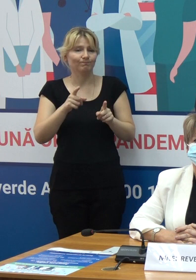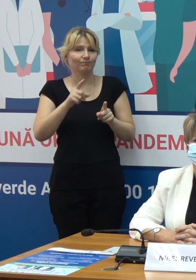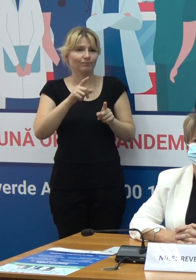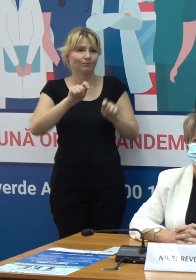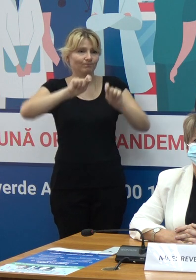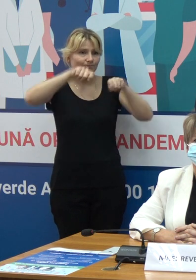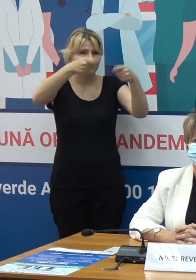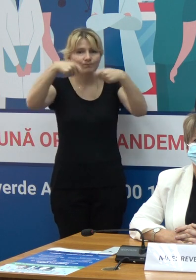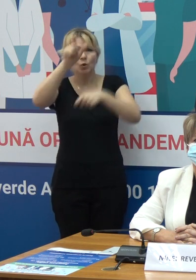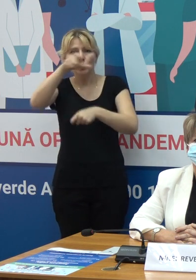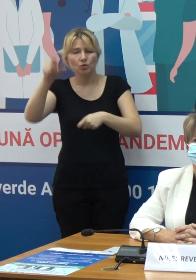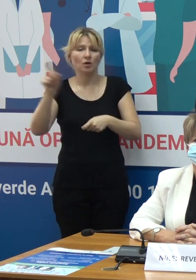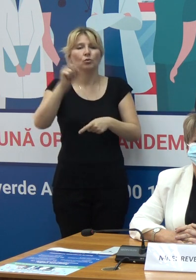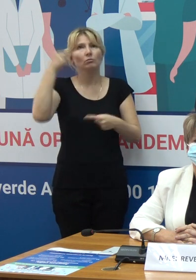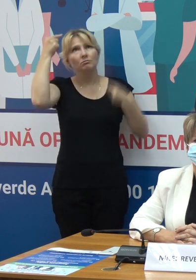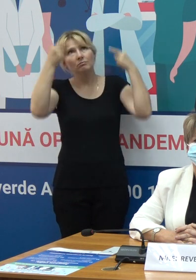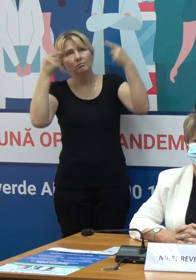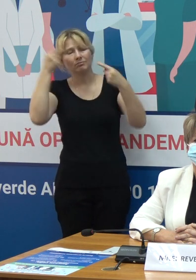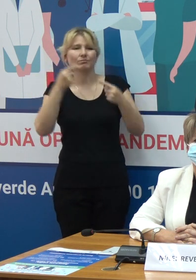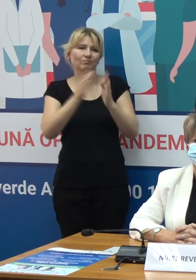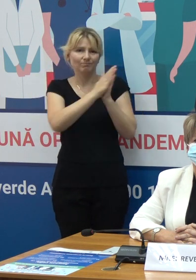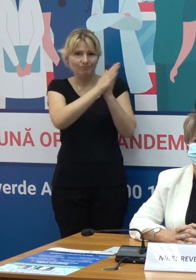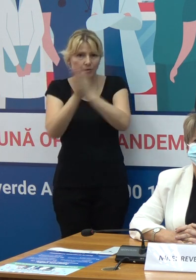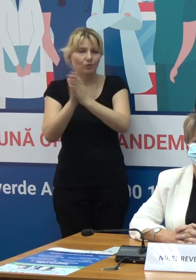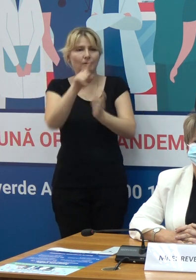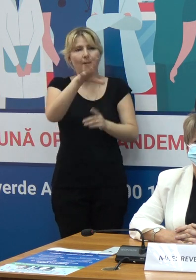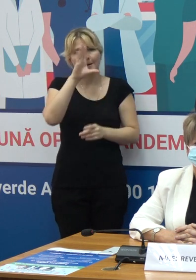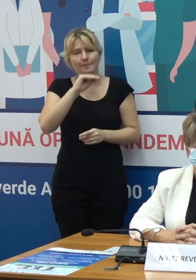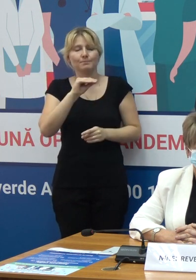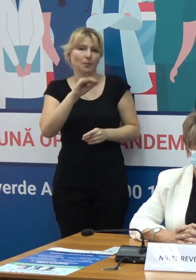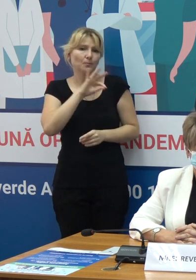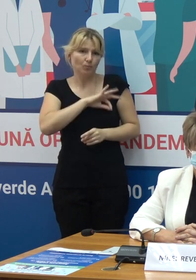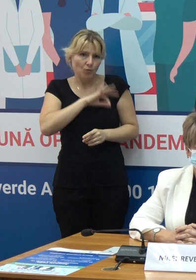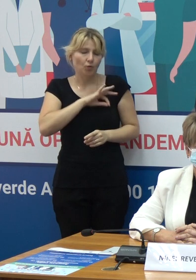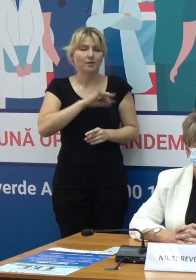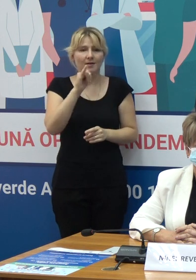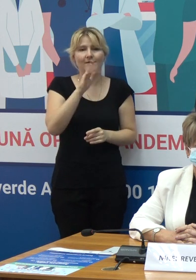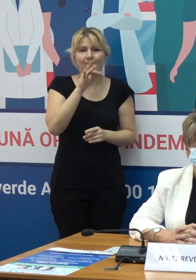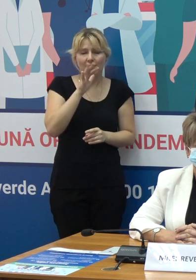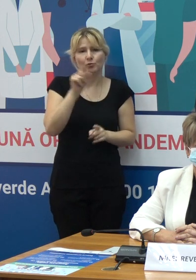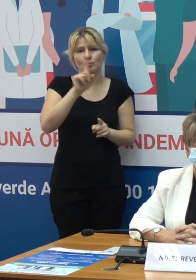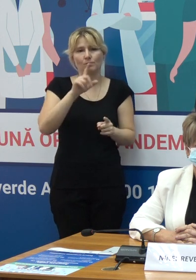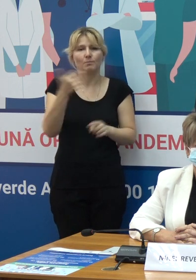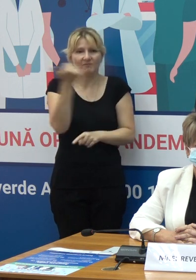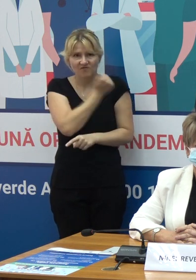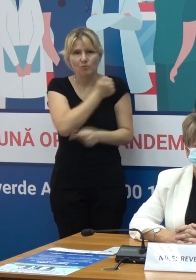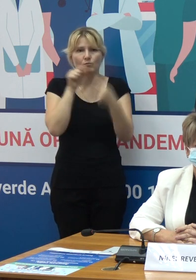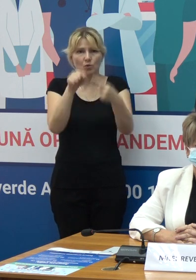care până astăzi încă ezită să profite de vaccinul anticovid.